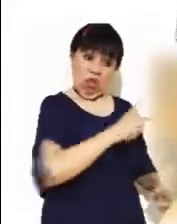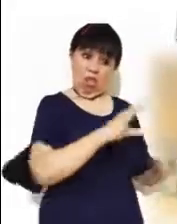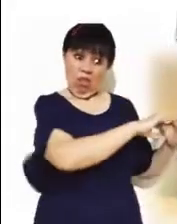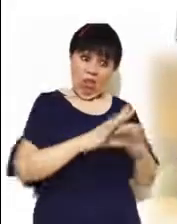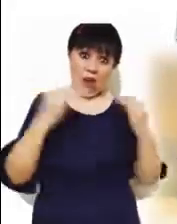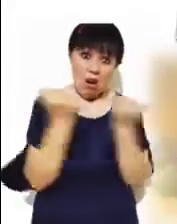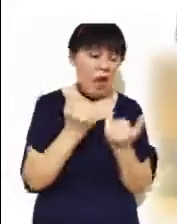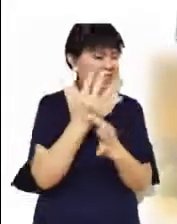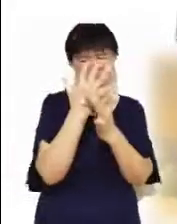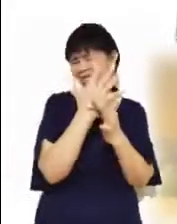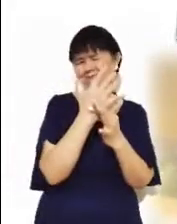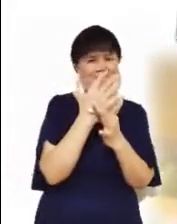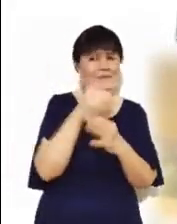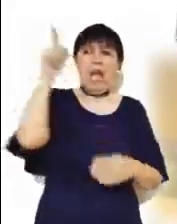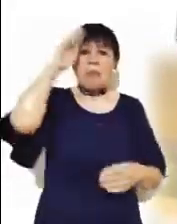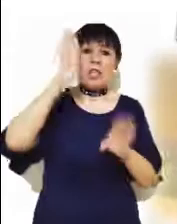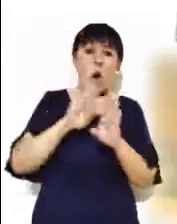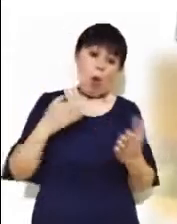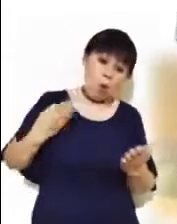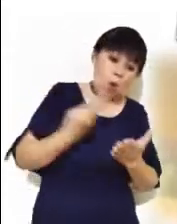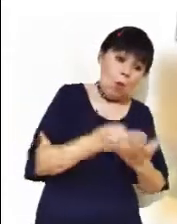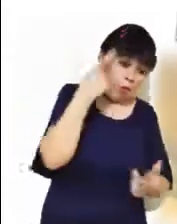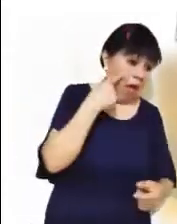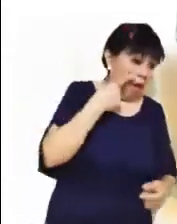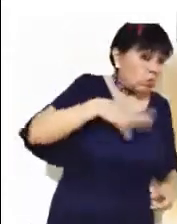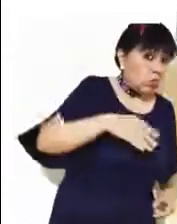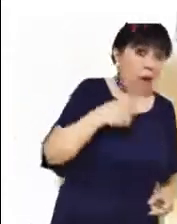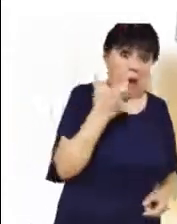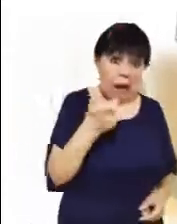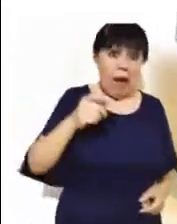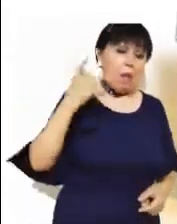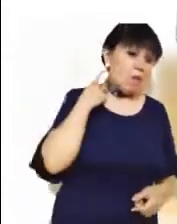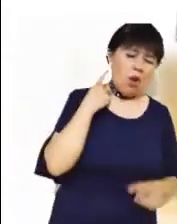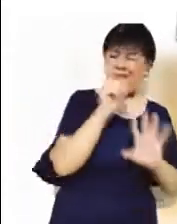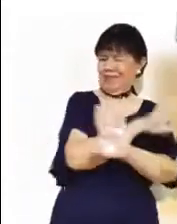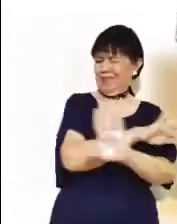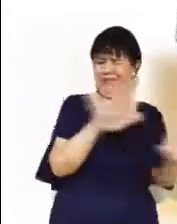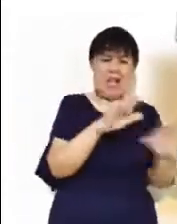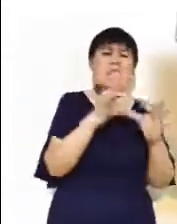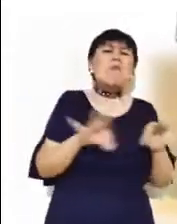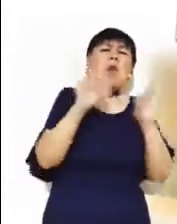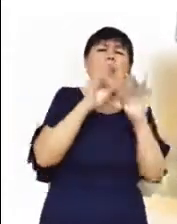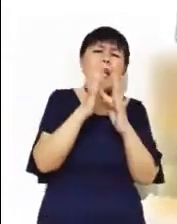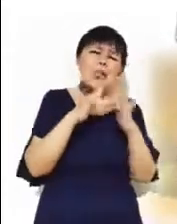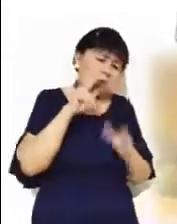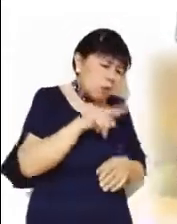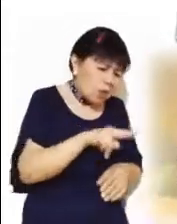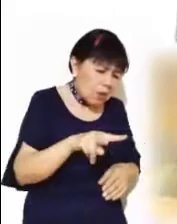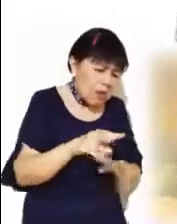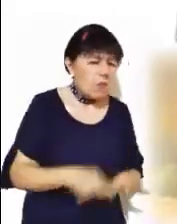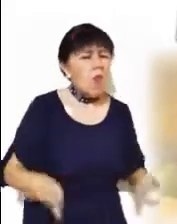Su propuesta no está basada en intereses económicos ni políticos, sino en la raíz del mismo hombre.